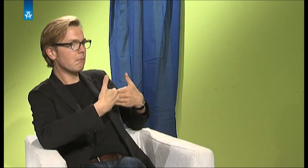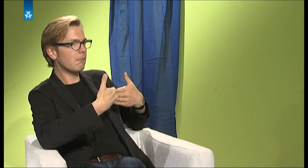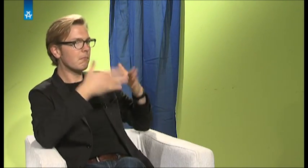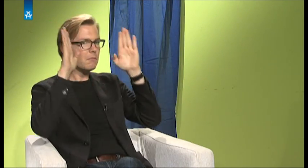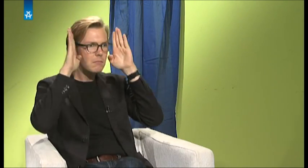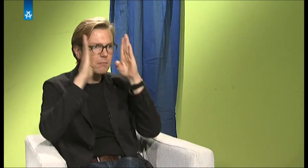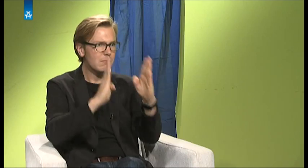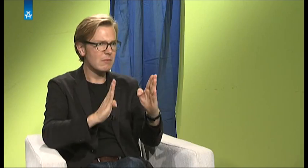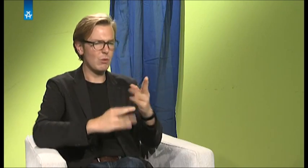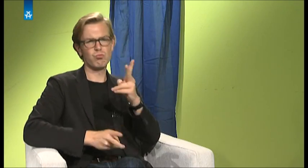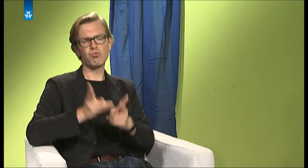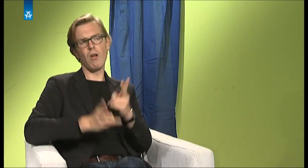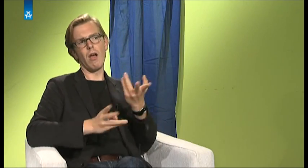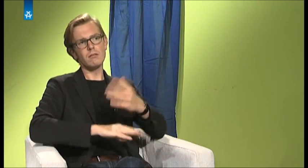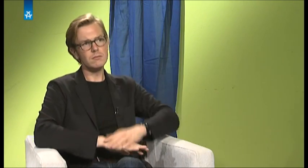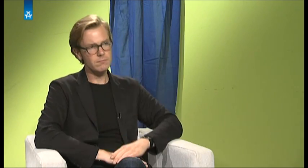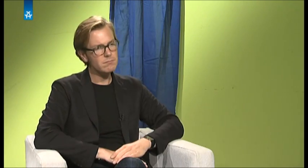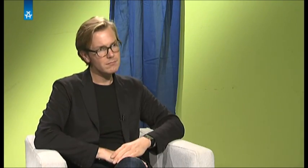und sind so ihren eigenen Weg gegangen. Das fand ich ein bisschen schade.